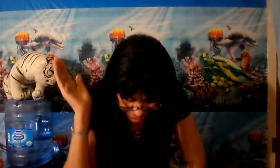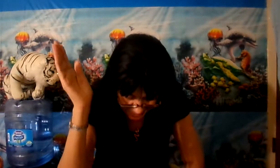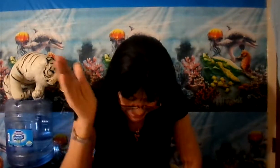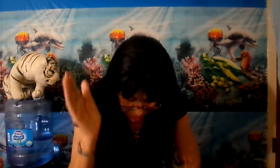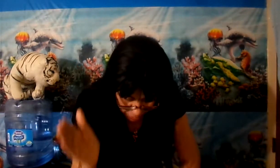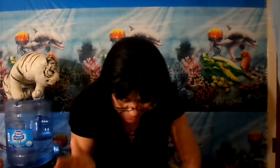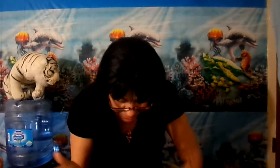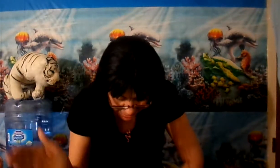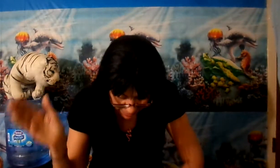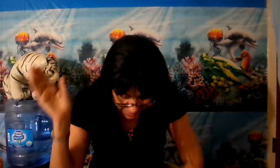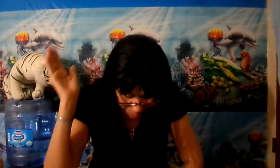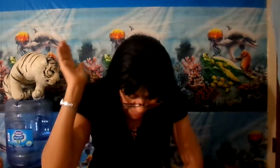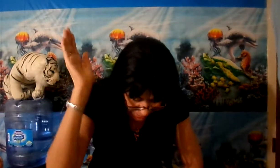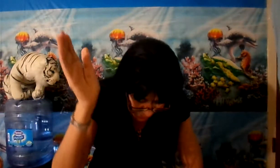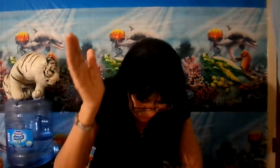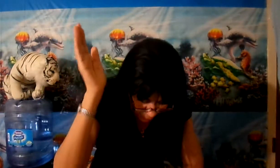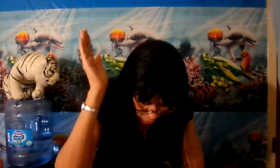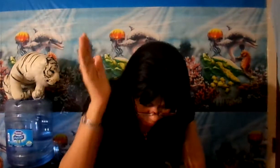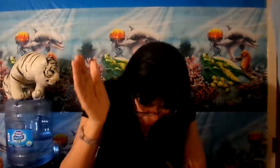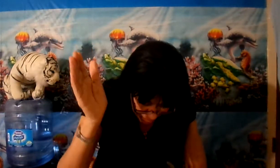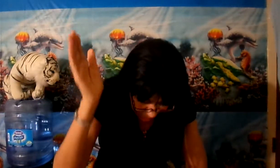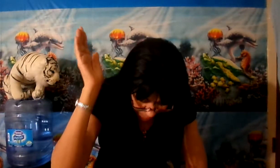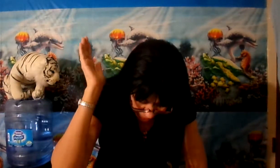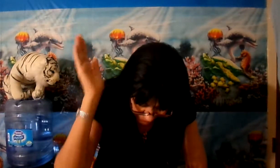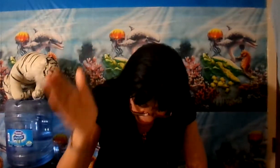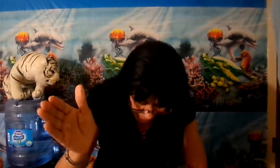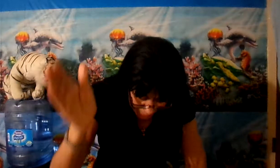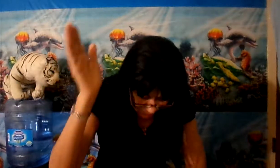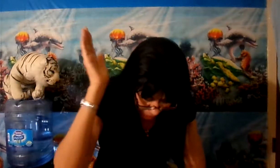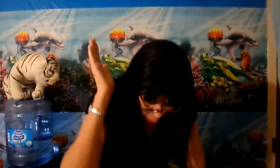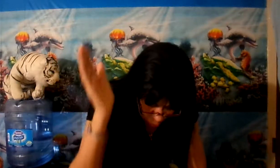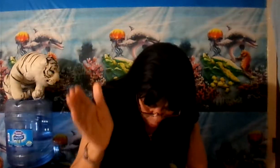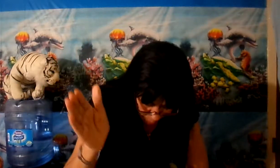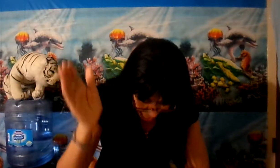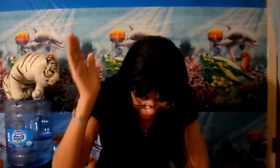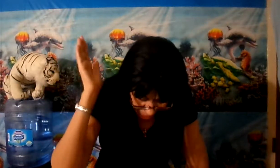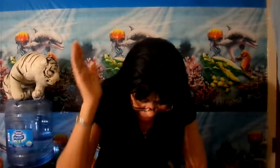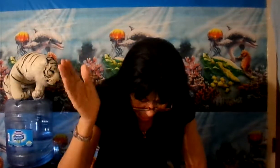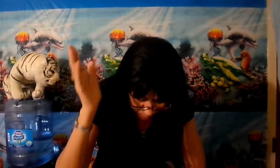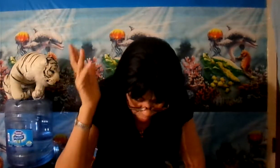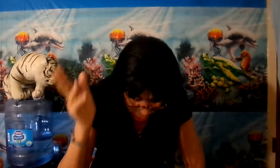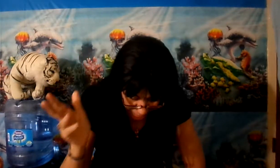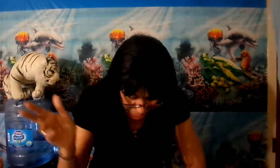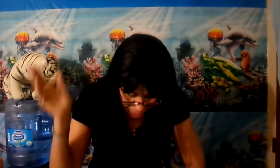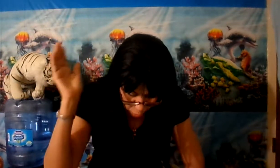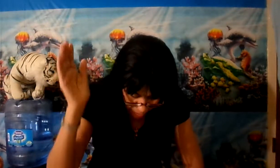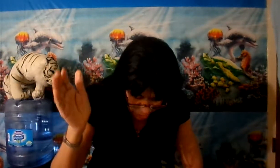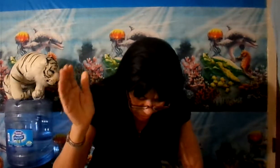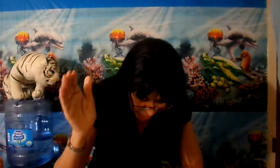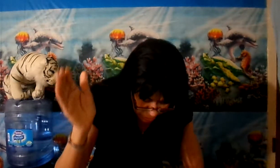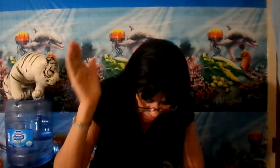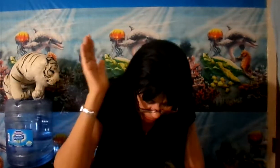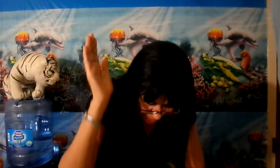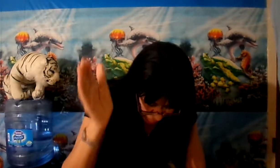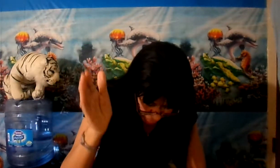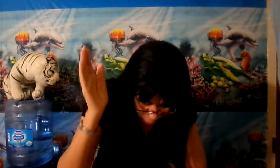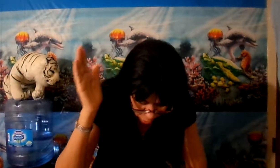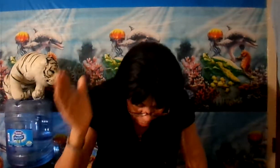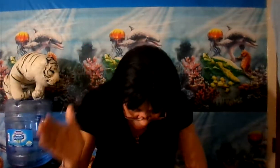6.5 dice que la Biblia manda de los hombres, la maldad de los hombres era mucha y el corazón de ellos se inclinaba continuamente